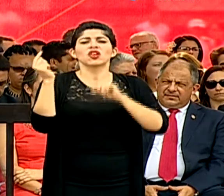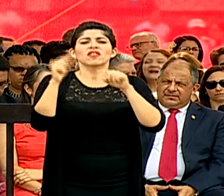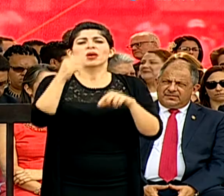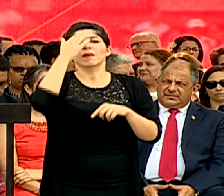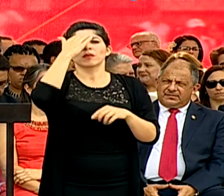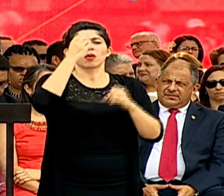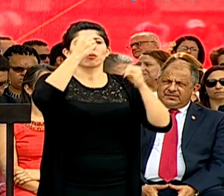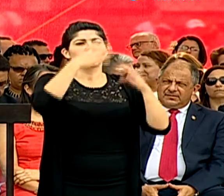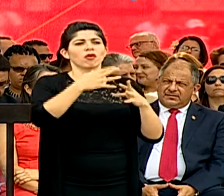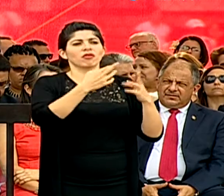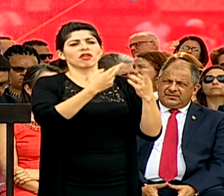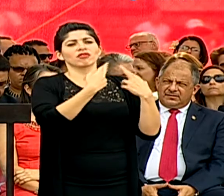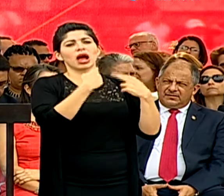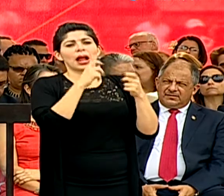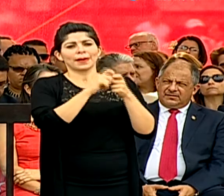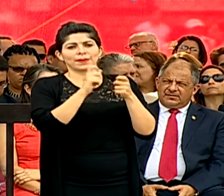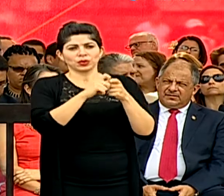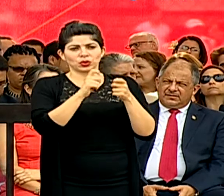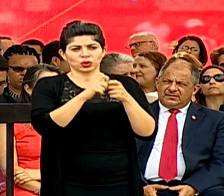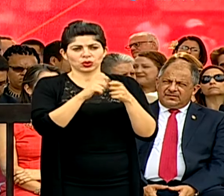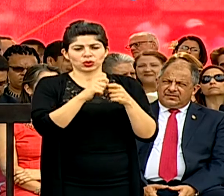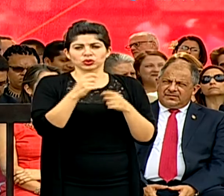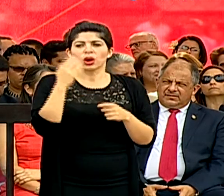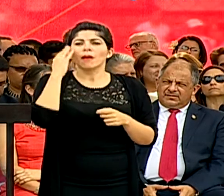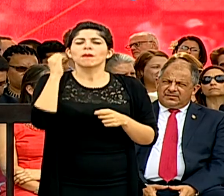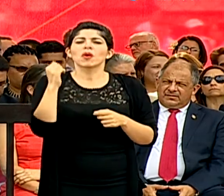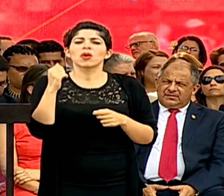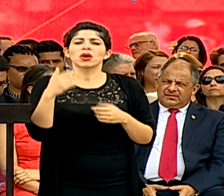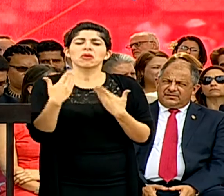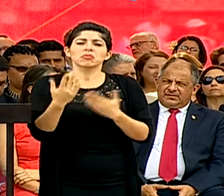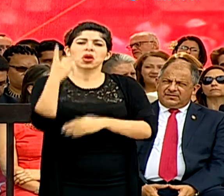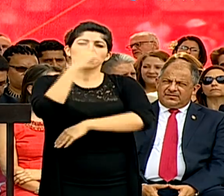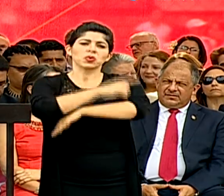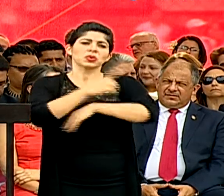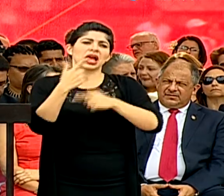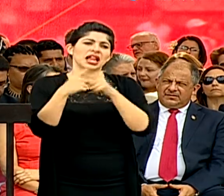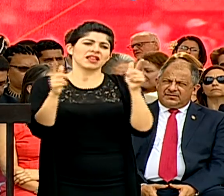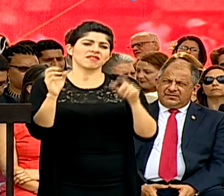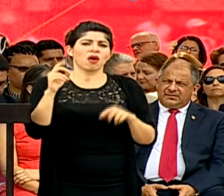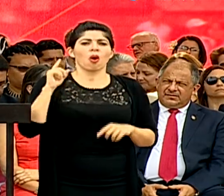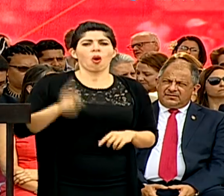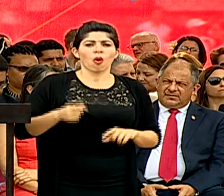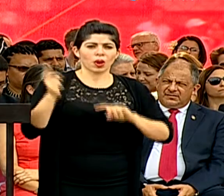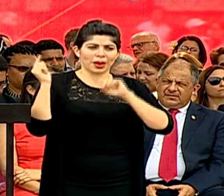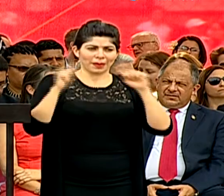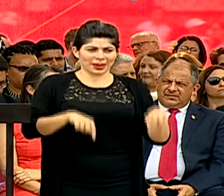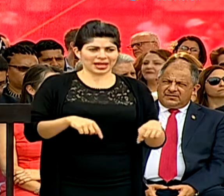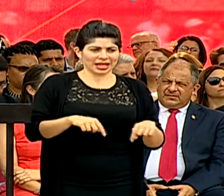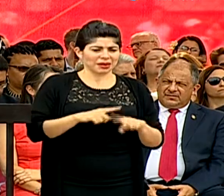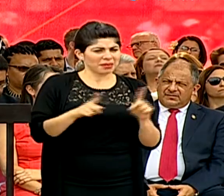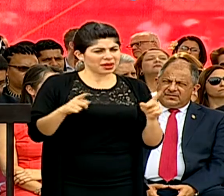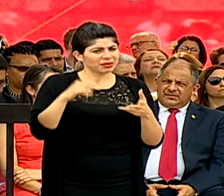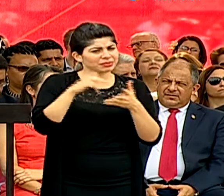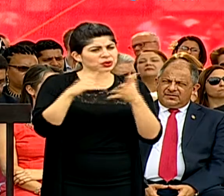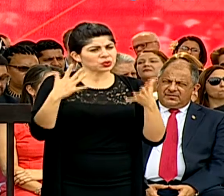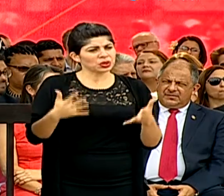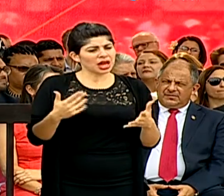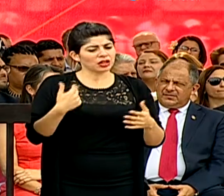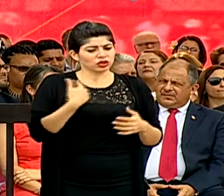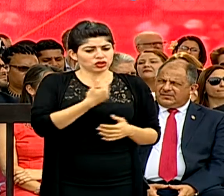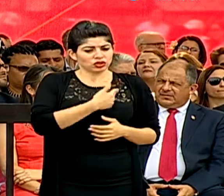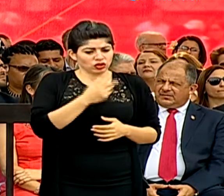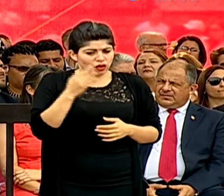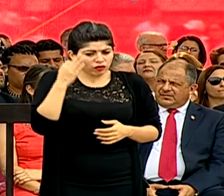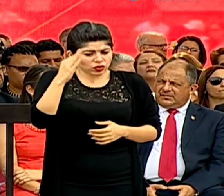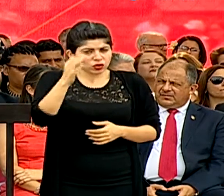porque los profesores les regalan puntos, o porque les ofrecen un día libre, o es obligatorio venir. Estudiantes, somos el